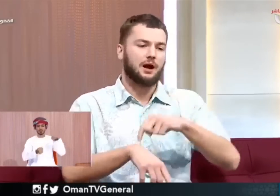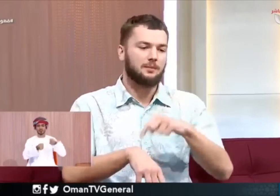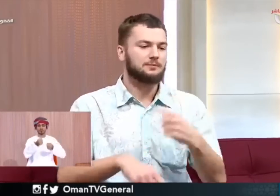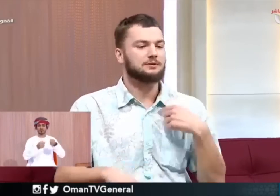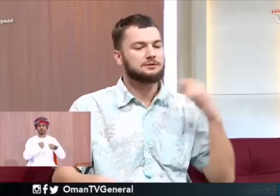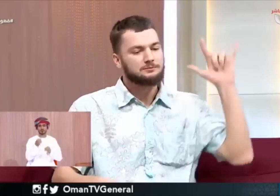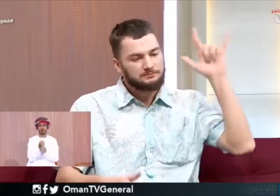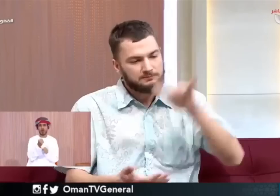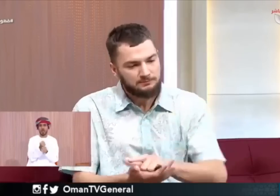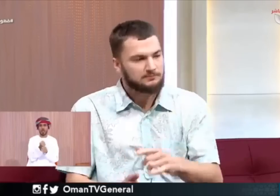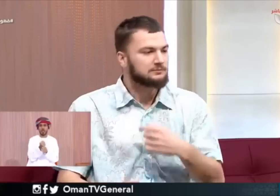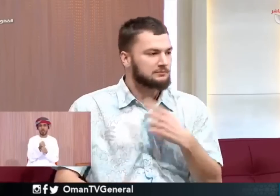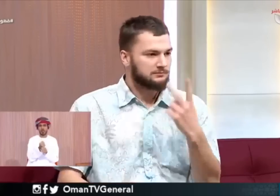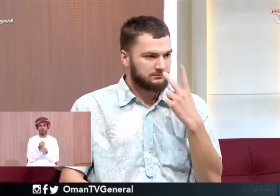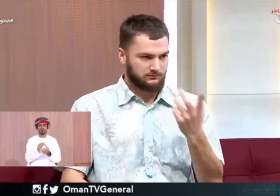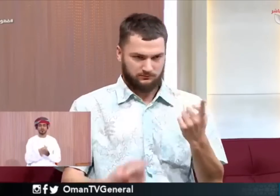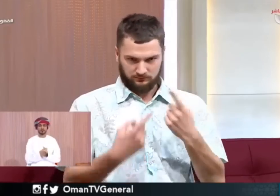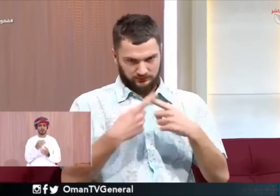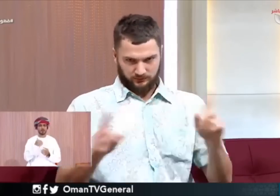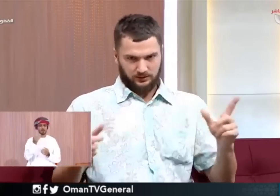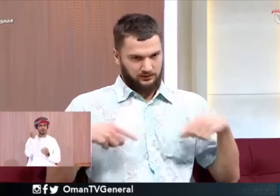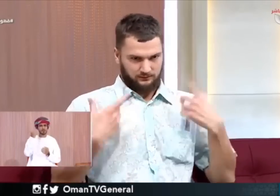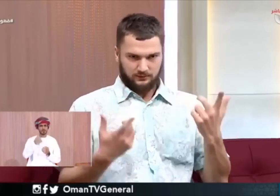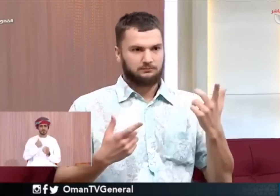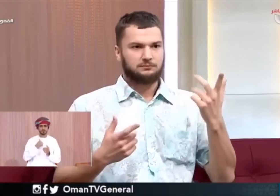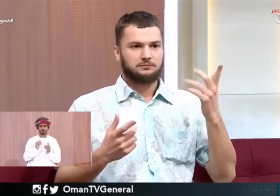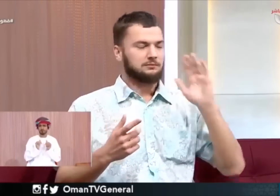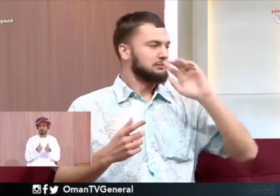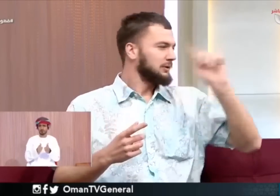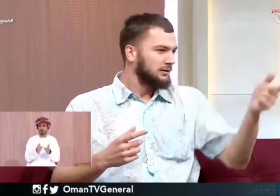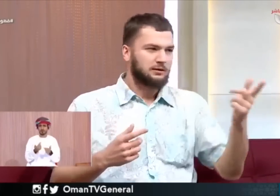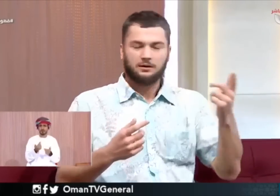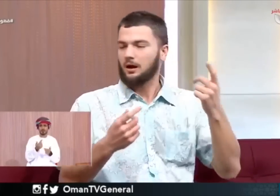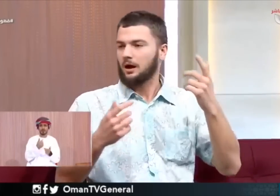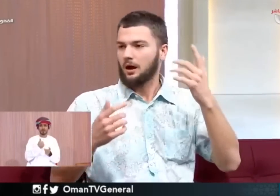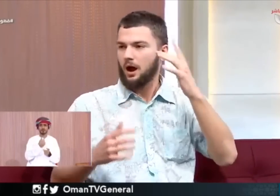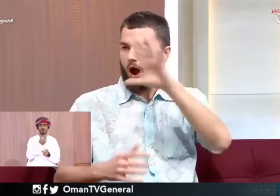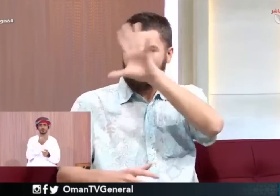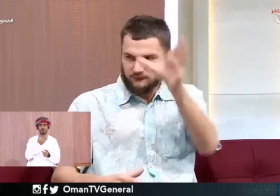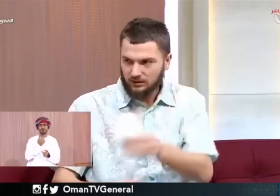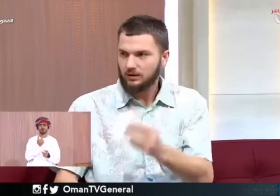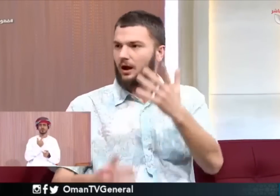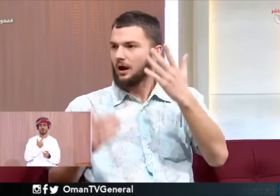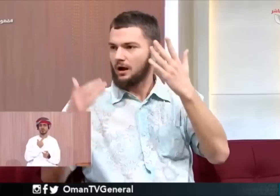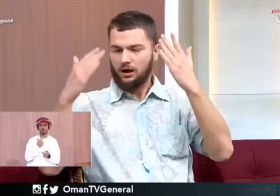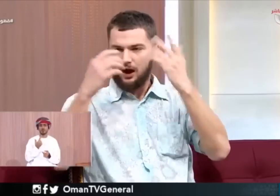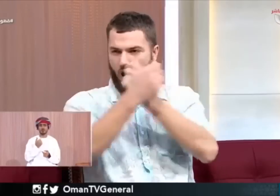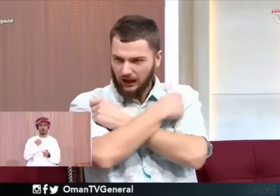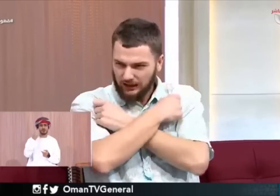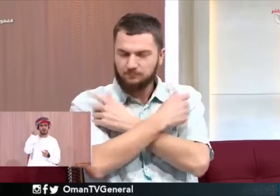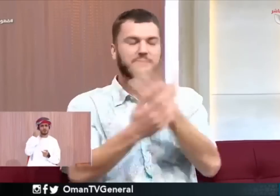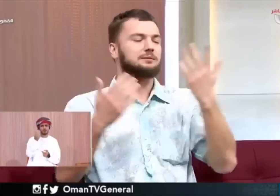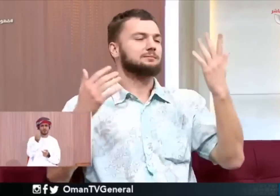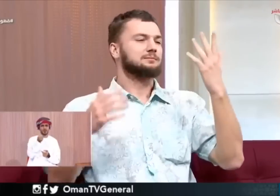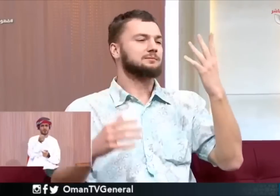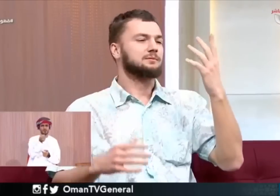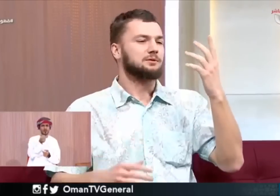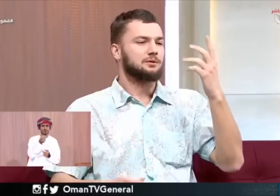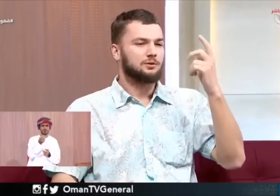في بداية الأمر أنا حاولت أفهم أحسن الأماكن